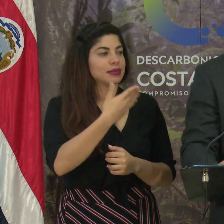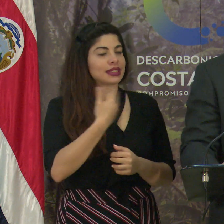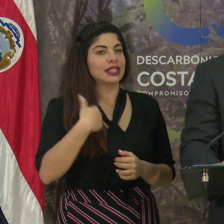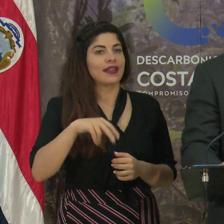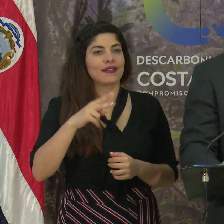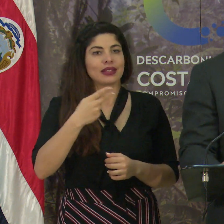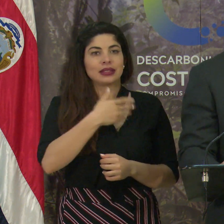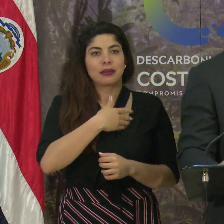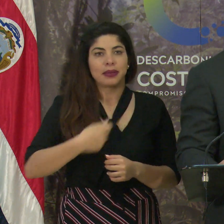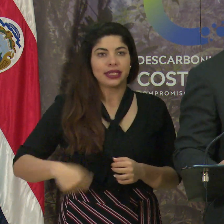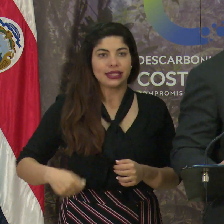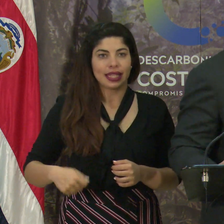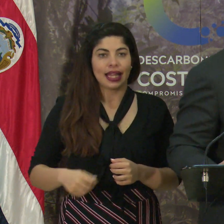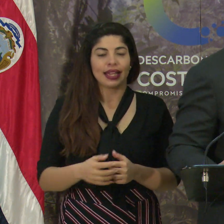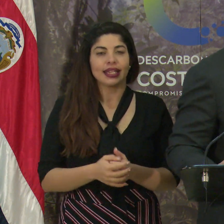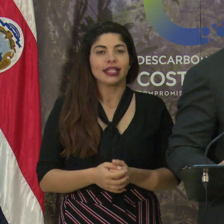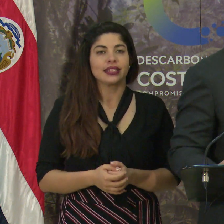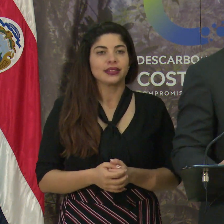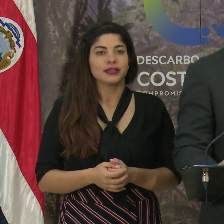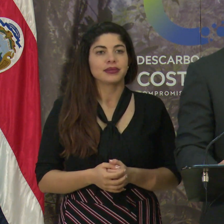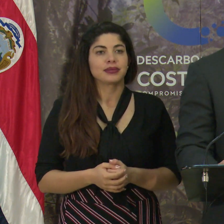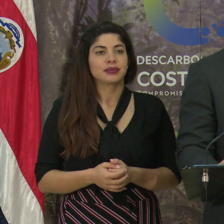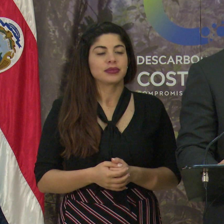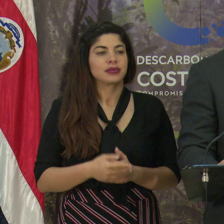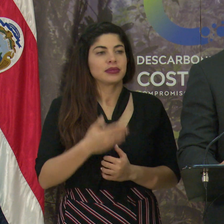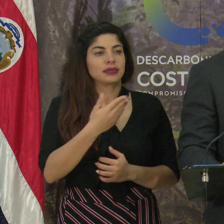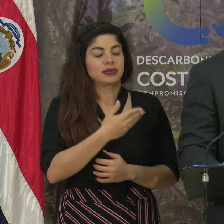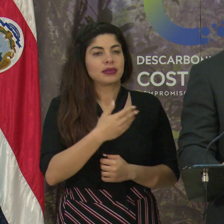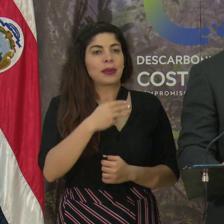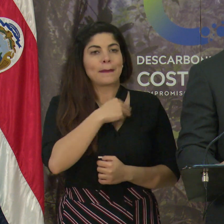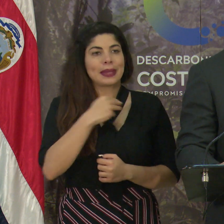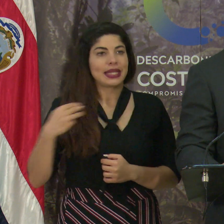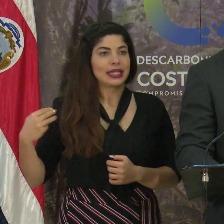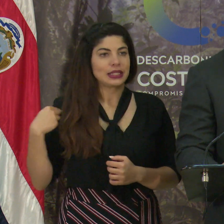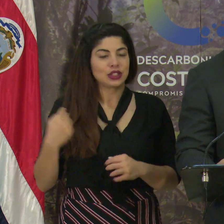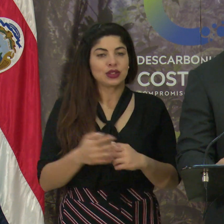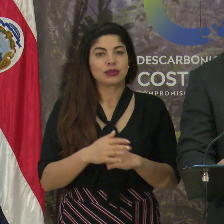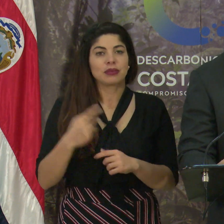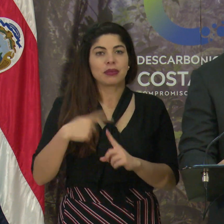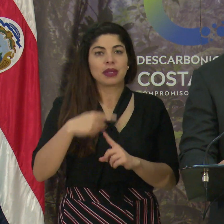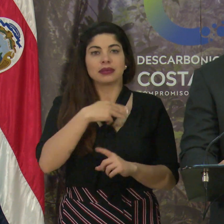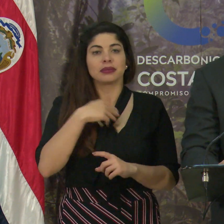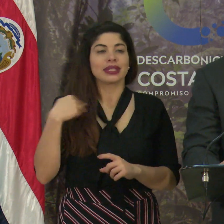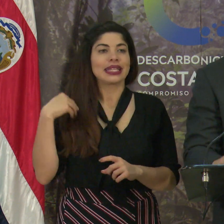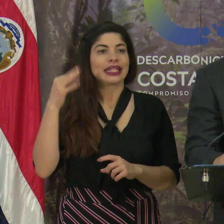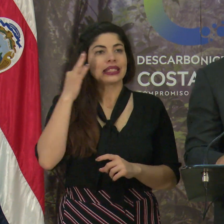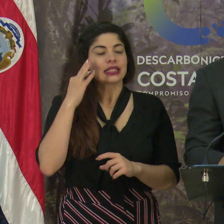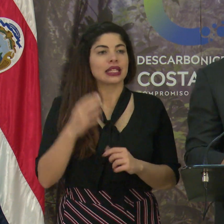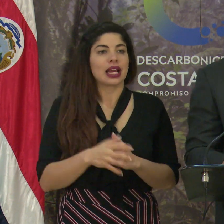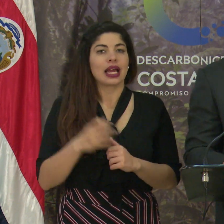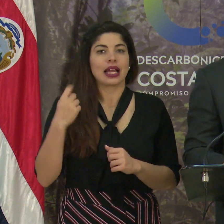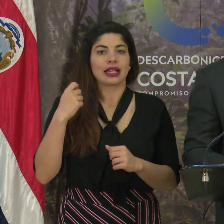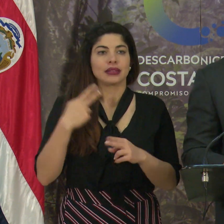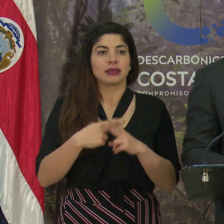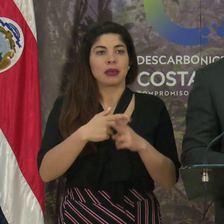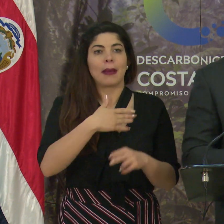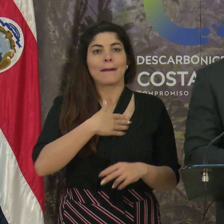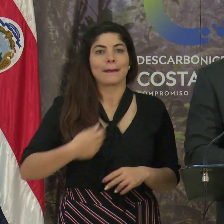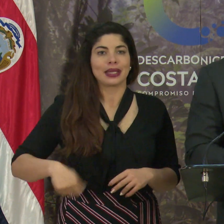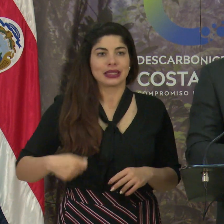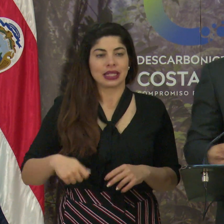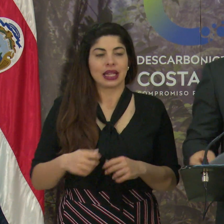vicepresidente, a los señores ministros, la ministra y la recién nombrada presidenta